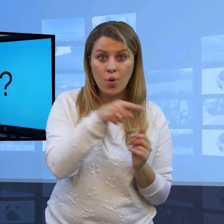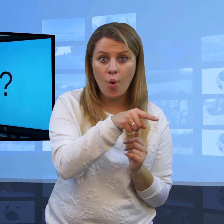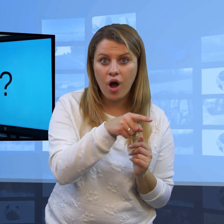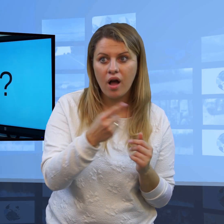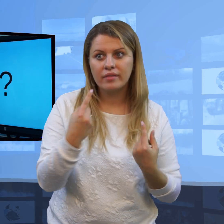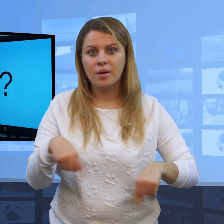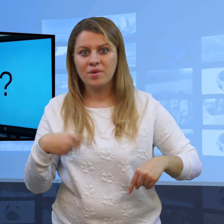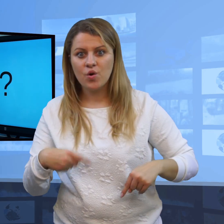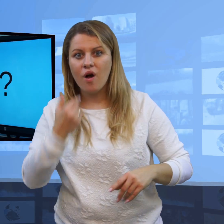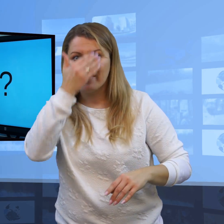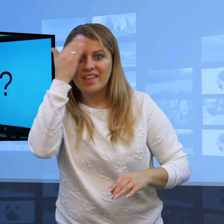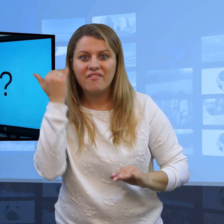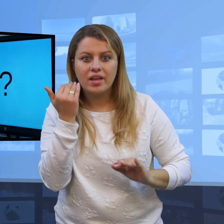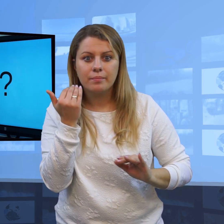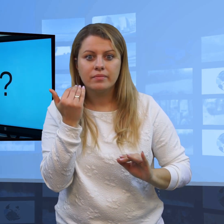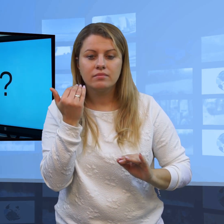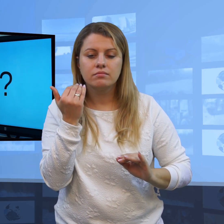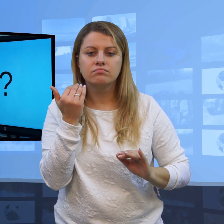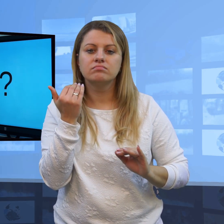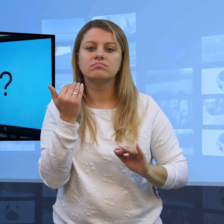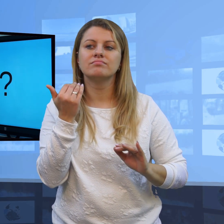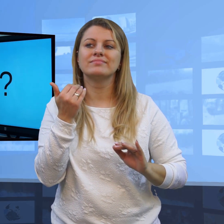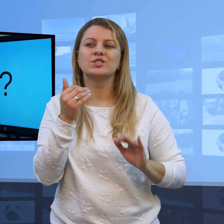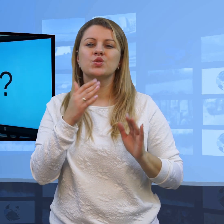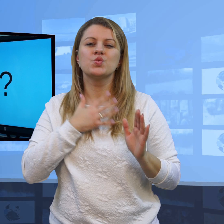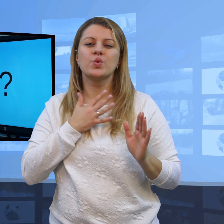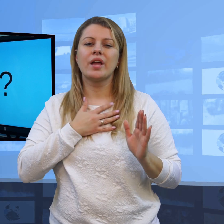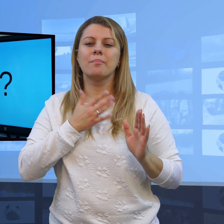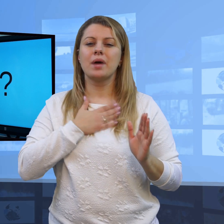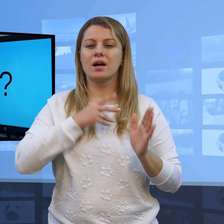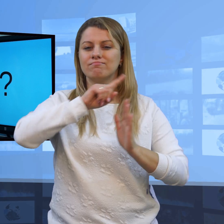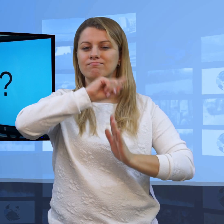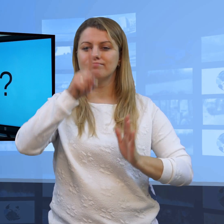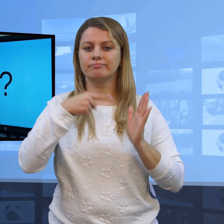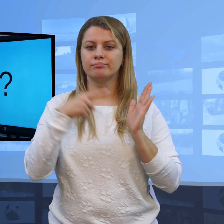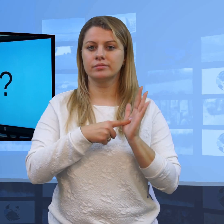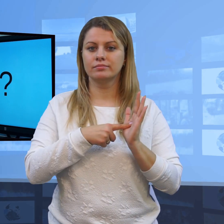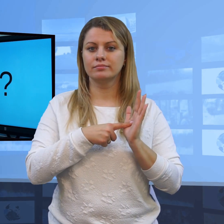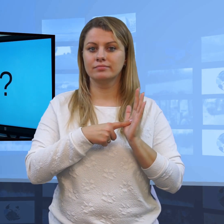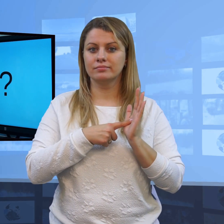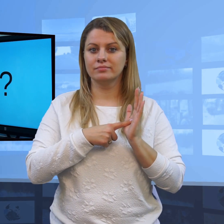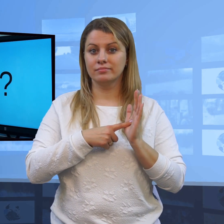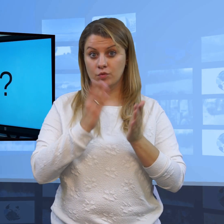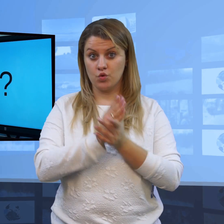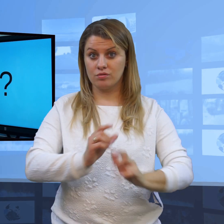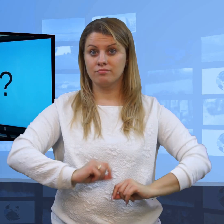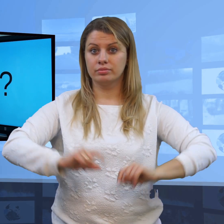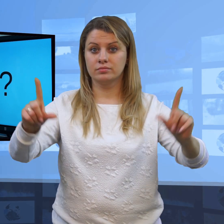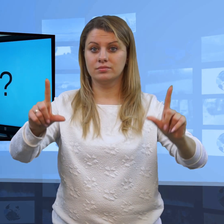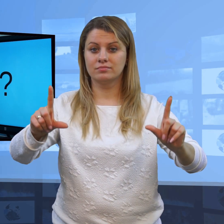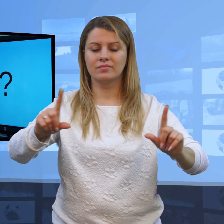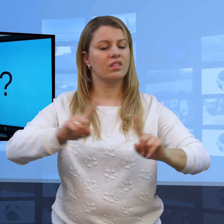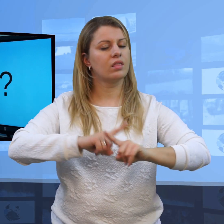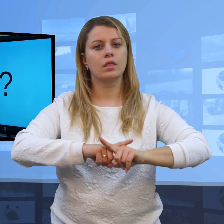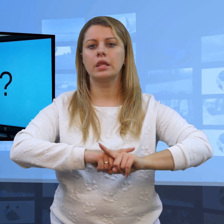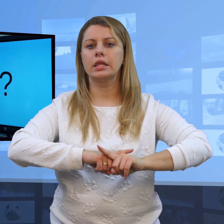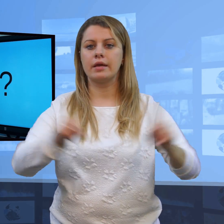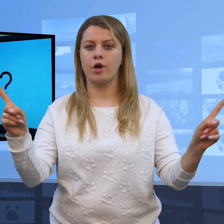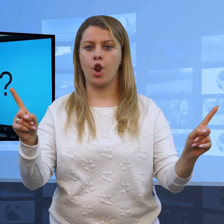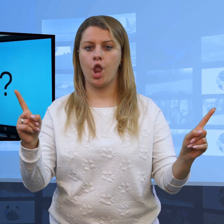czegoś się dowiesz, jeżeli coś zobaczysz, ale nie jesteś pewien, czy